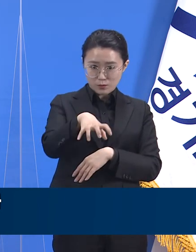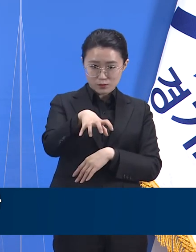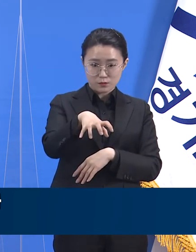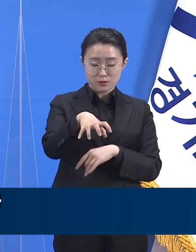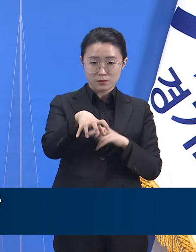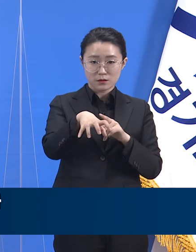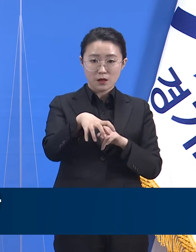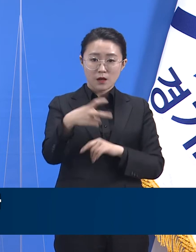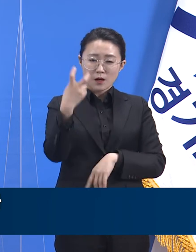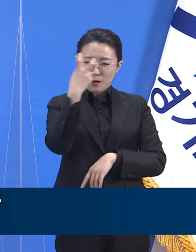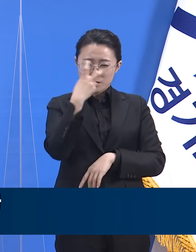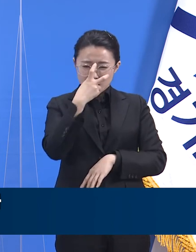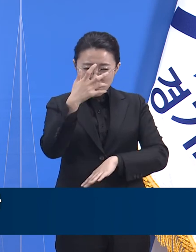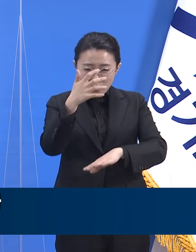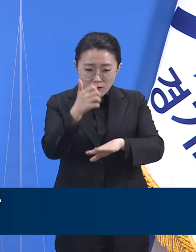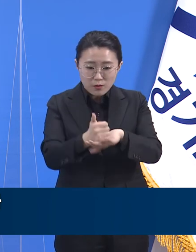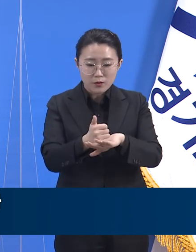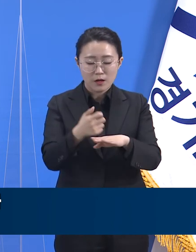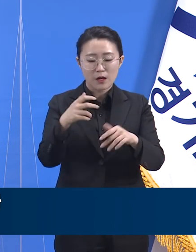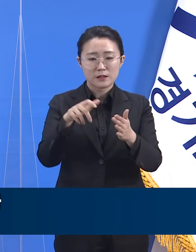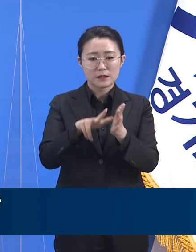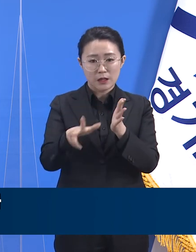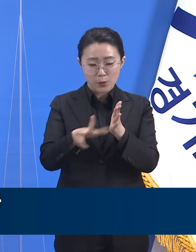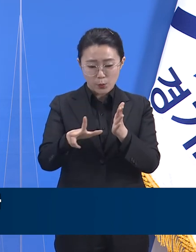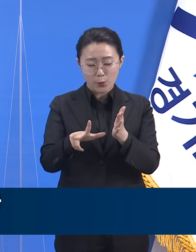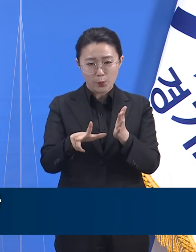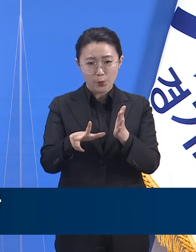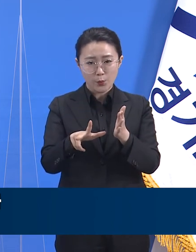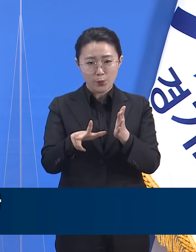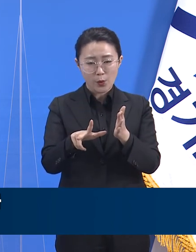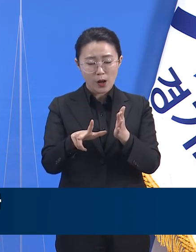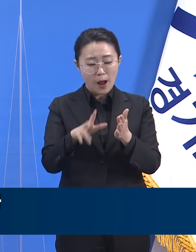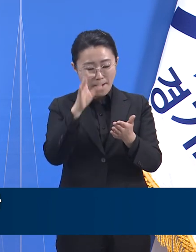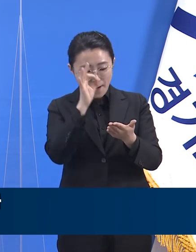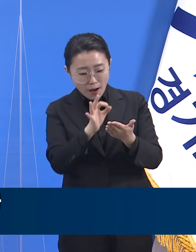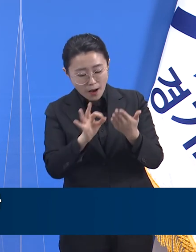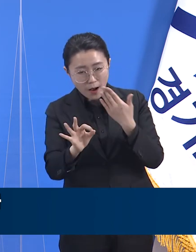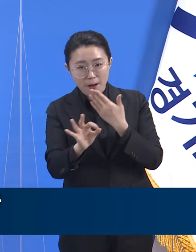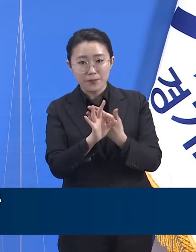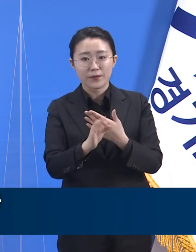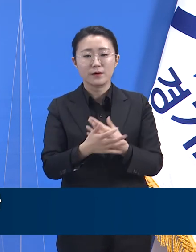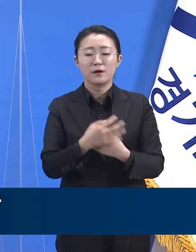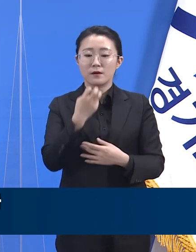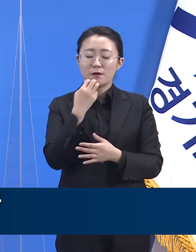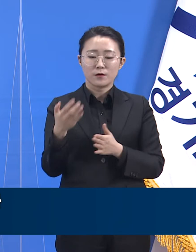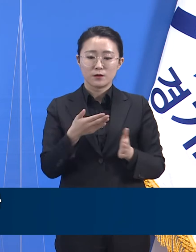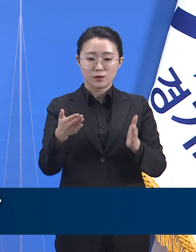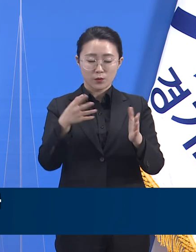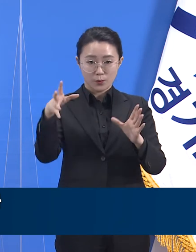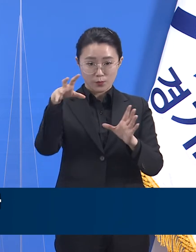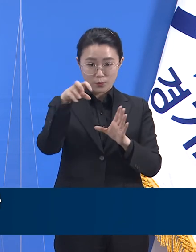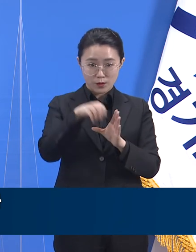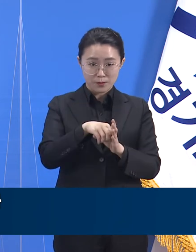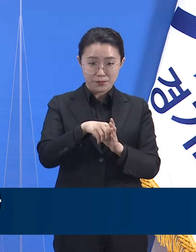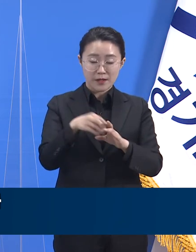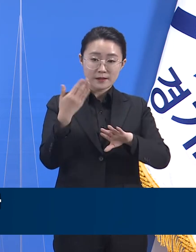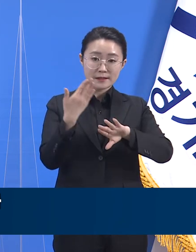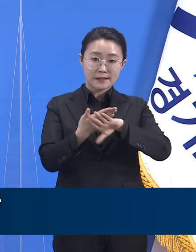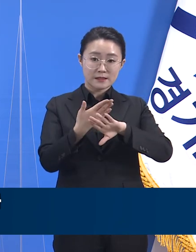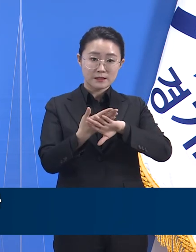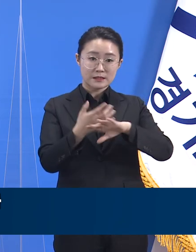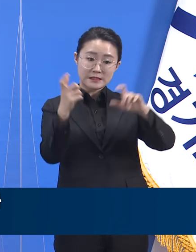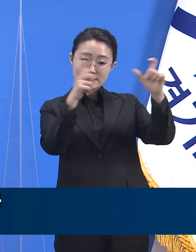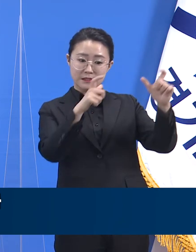외국인 검사 실적 통계를 봐도 경기도를 포함한 몇몇 지자체의 자료는 다른 지역의 결과값과